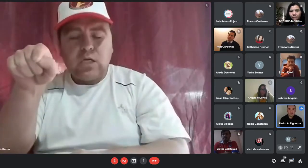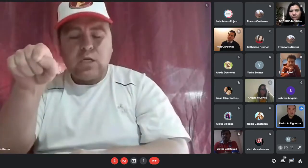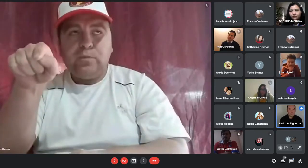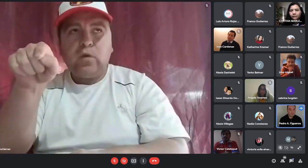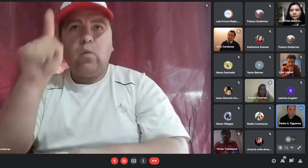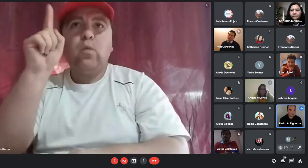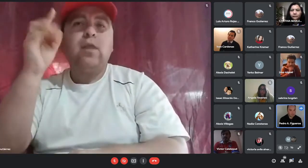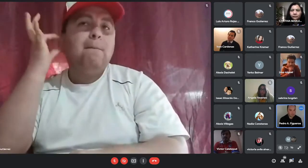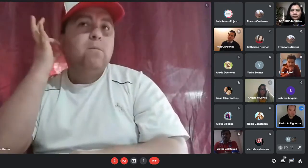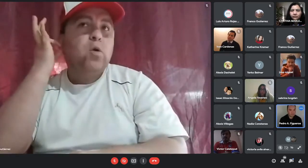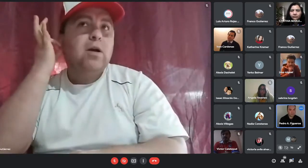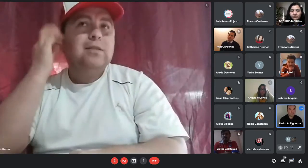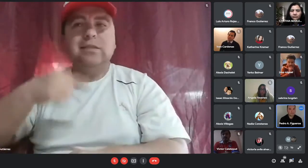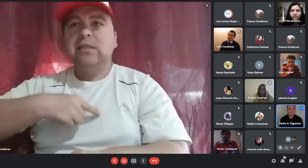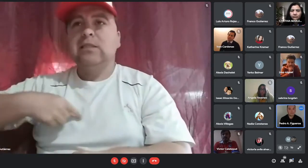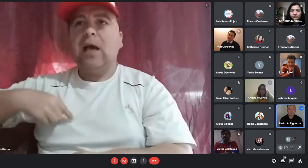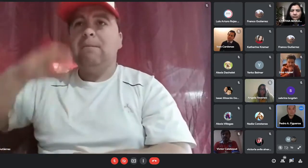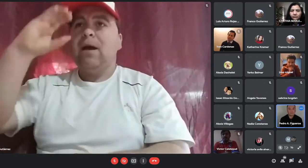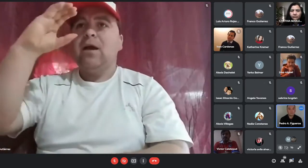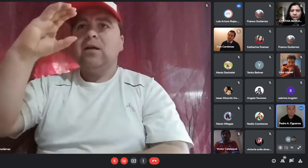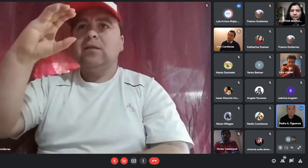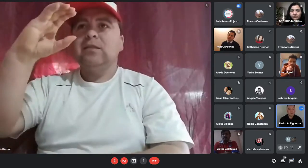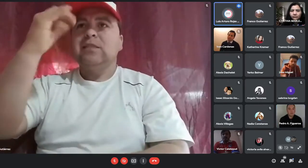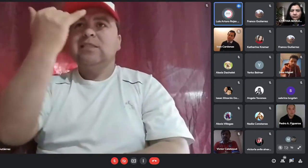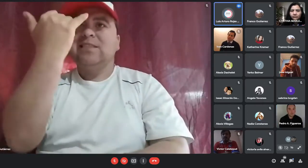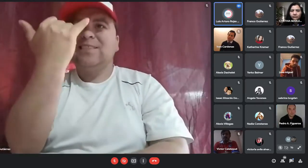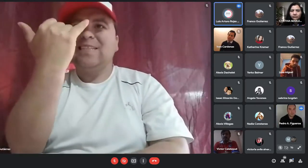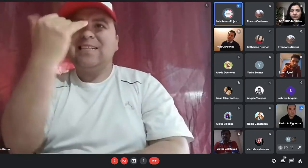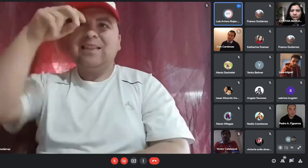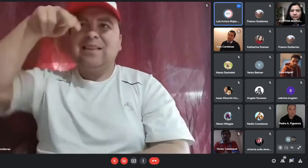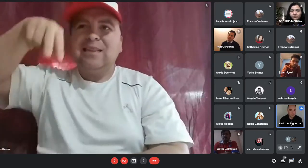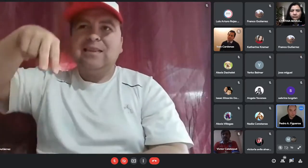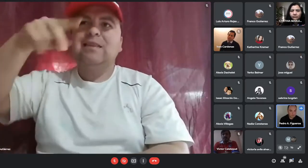mira lo que pasa una mujer llamada Cintia